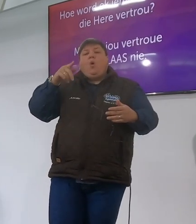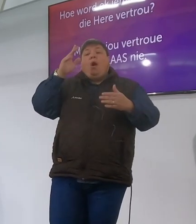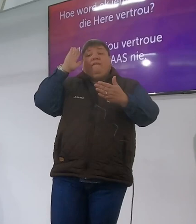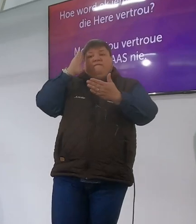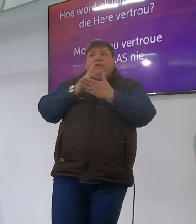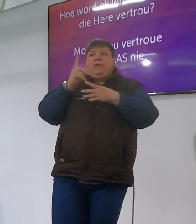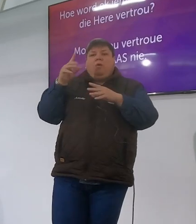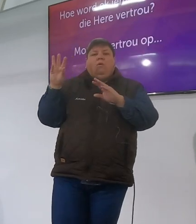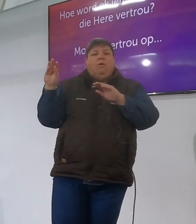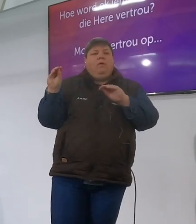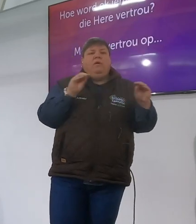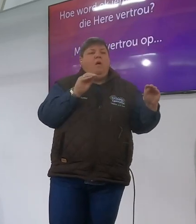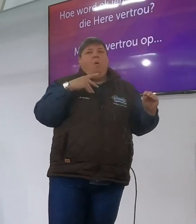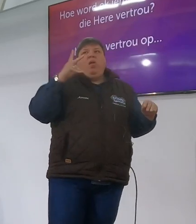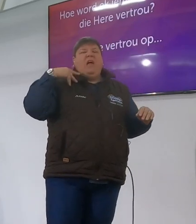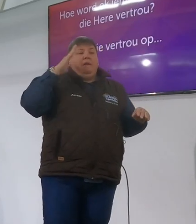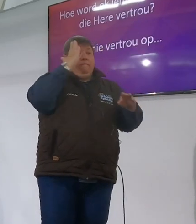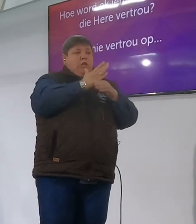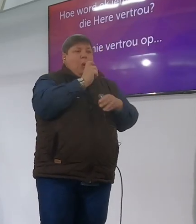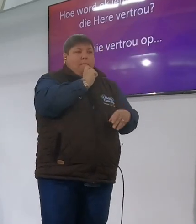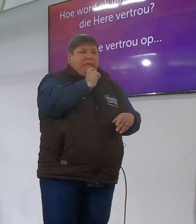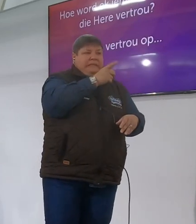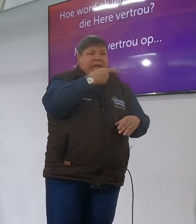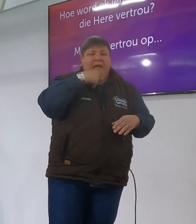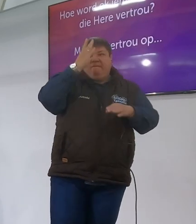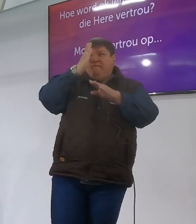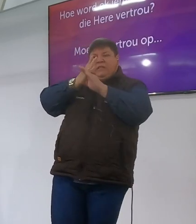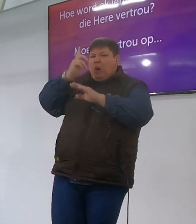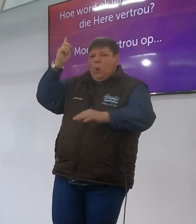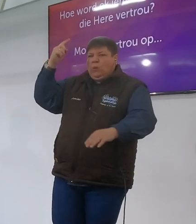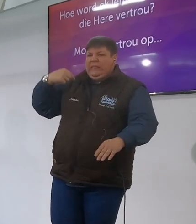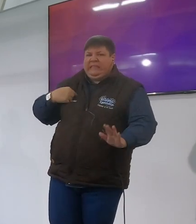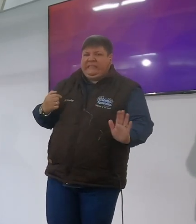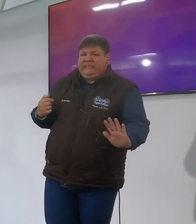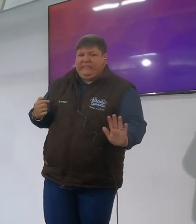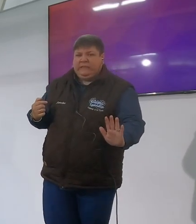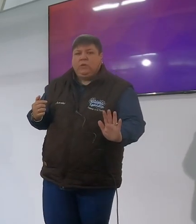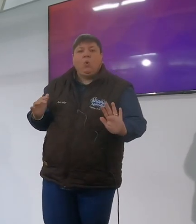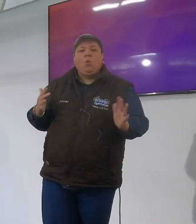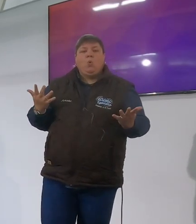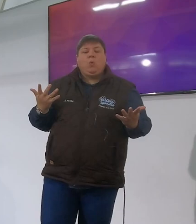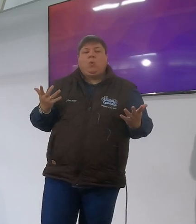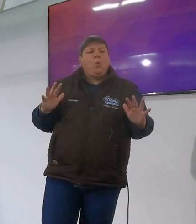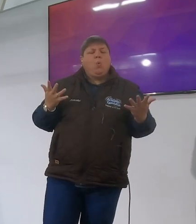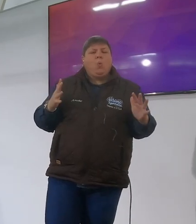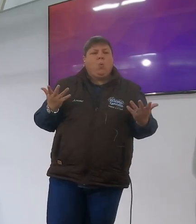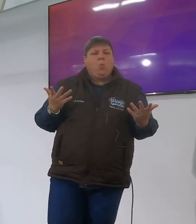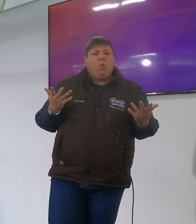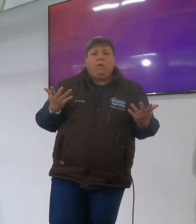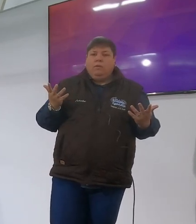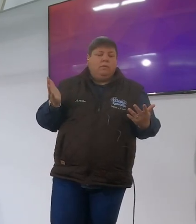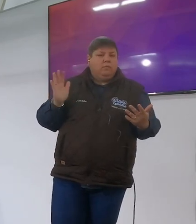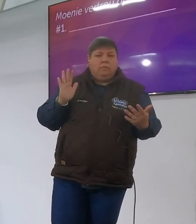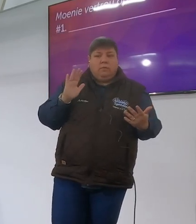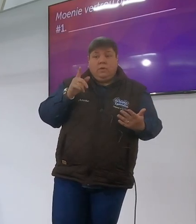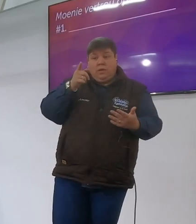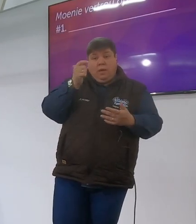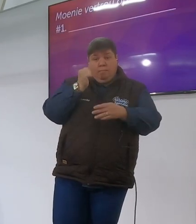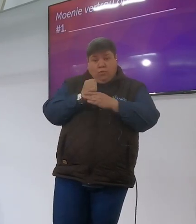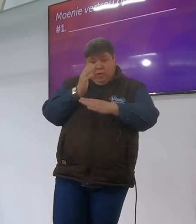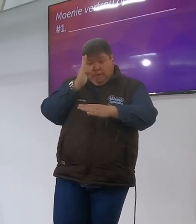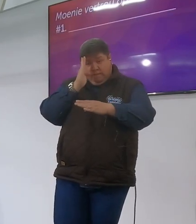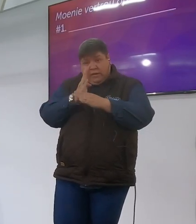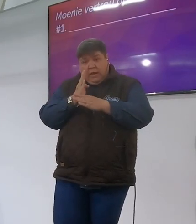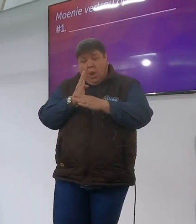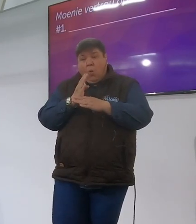vertrouwe en dit kan wees wat ek en julle doen so hoe moet ek maak om my vertrouwe nie te misplaas ne die eerste plek waar ek nie my vertrouwe moet sê en